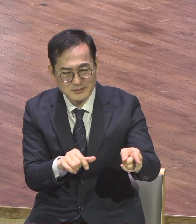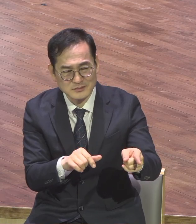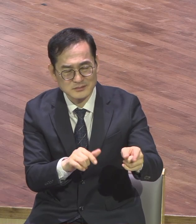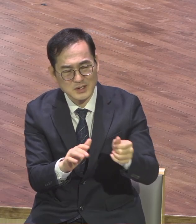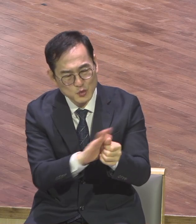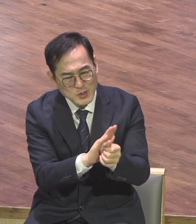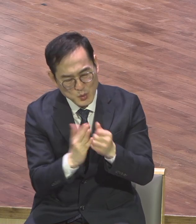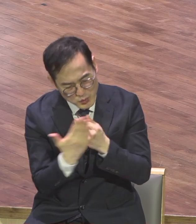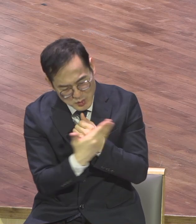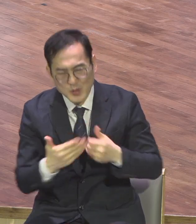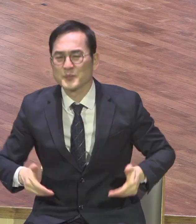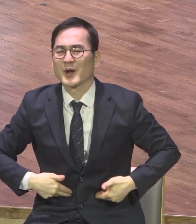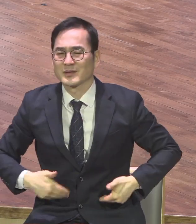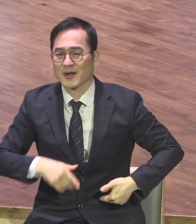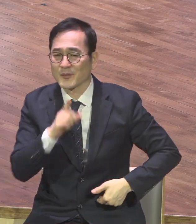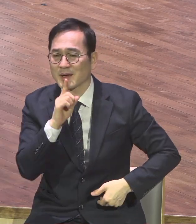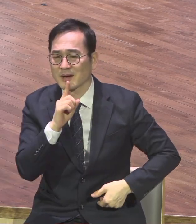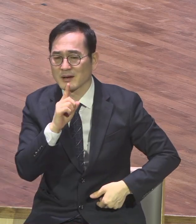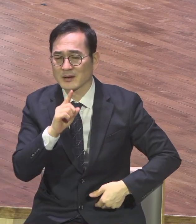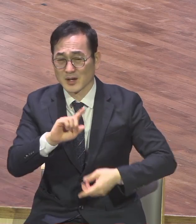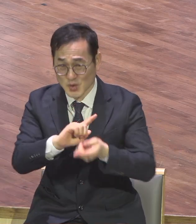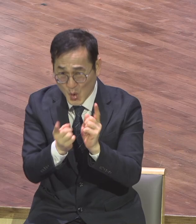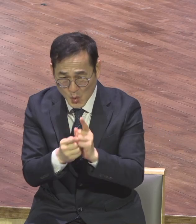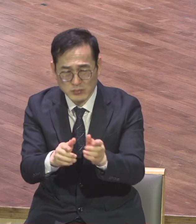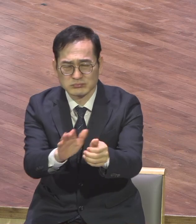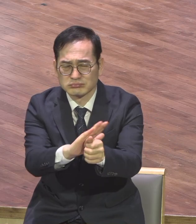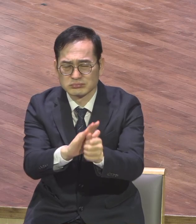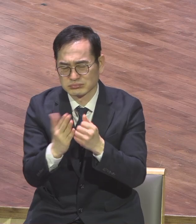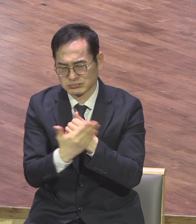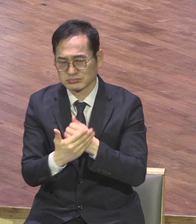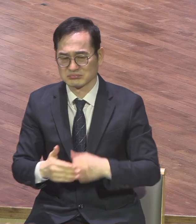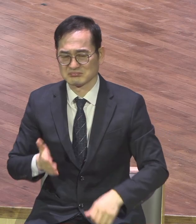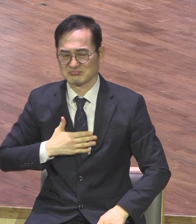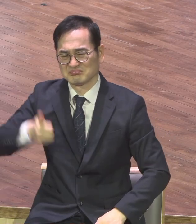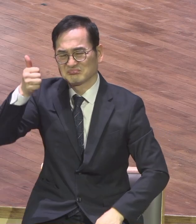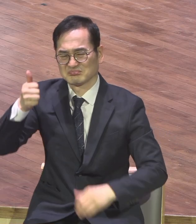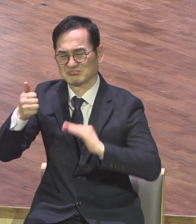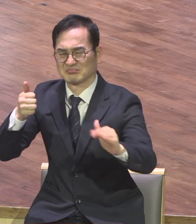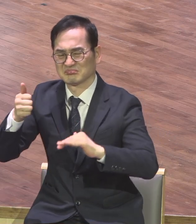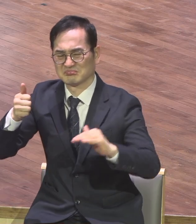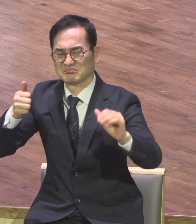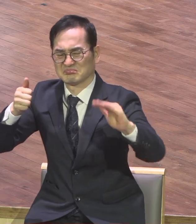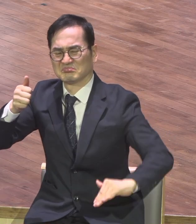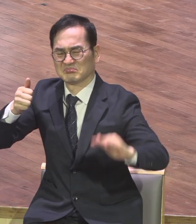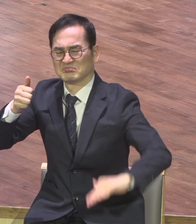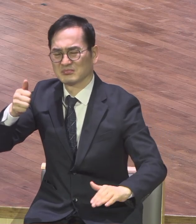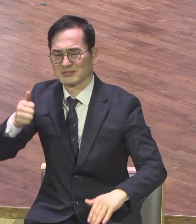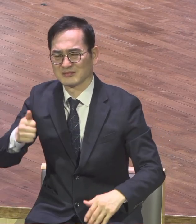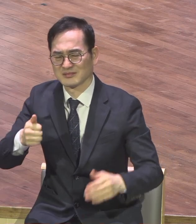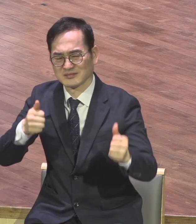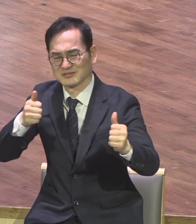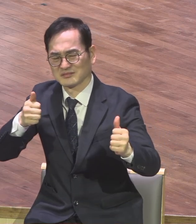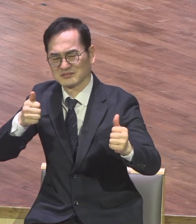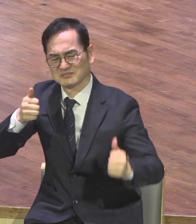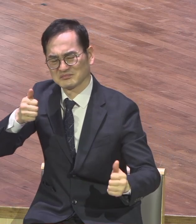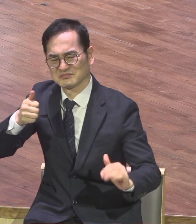존재가 되어야 됩니다 내가 너보다 잘났어 내가 너보다 높아 내가 너보다 더 성공했어 아니에요